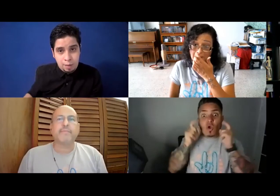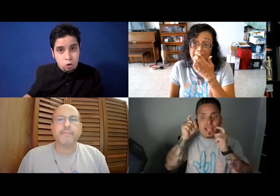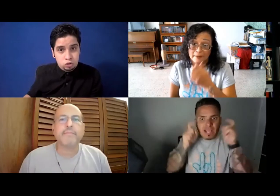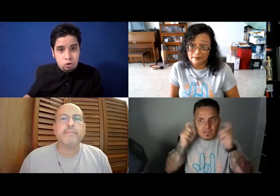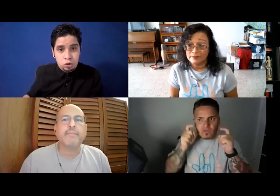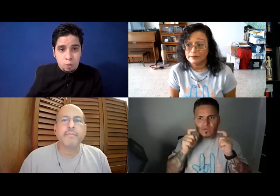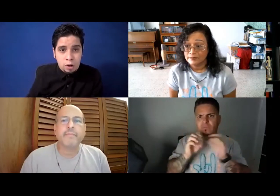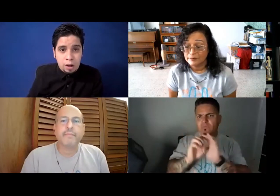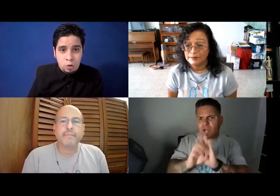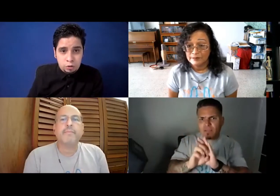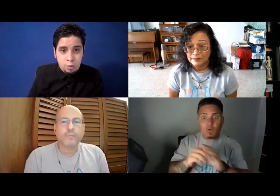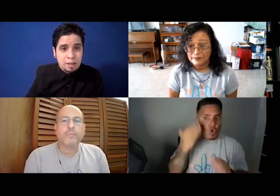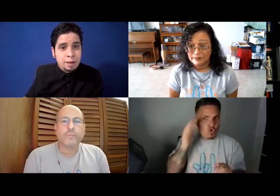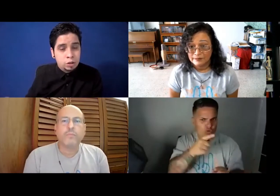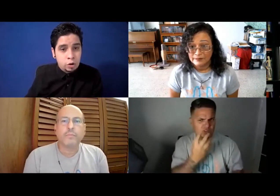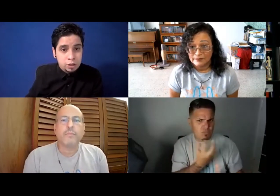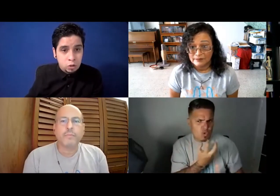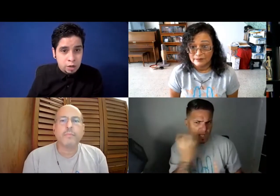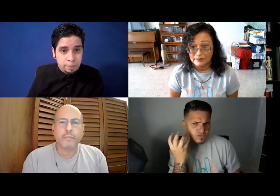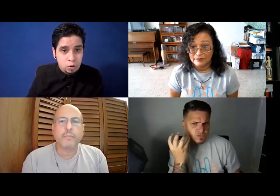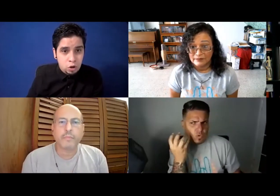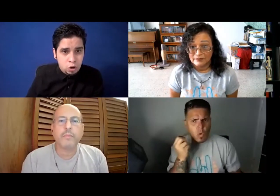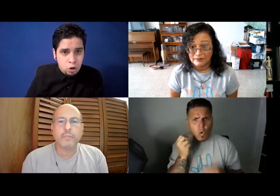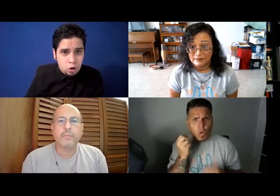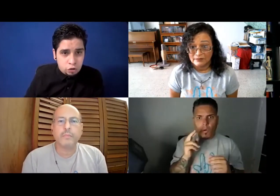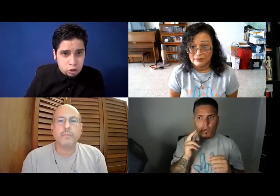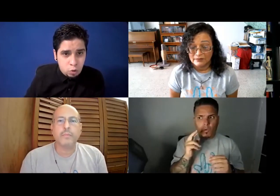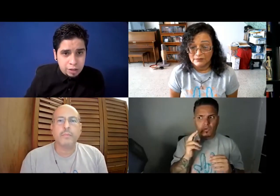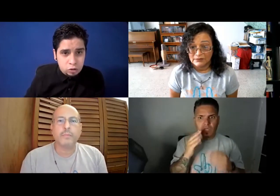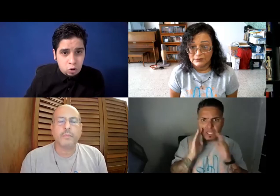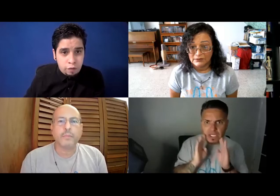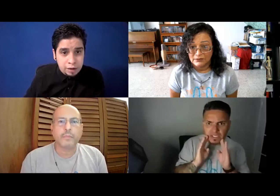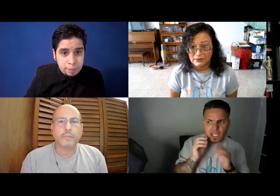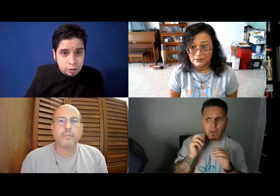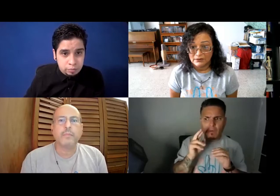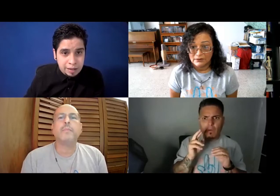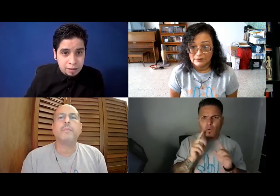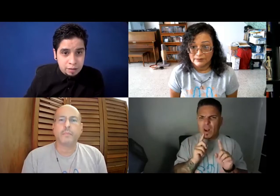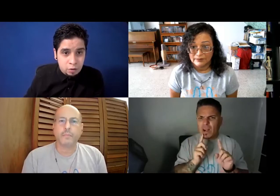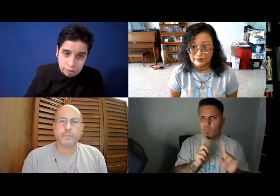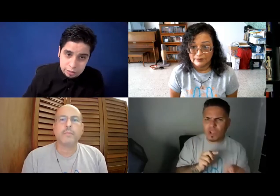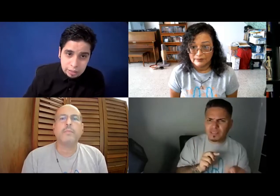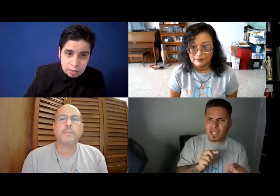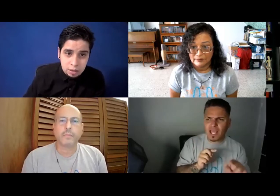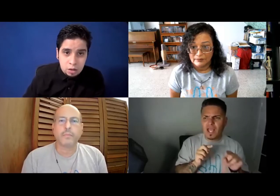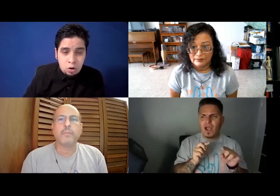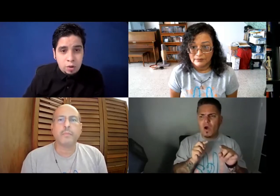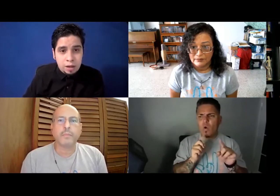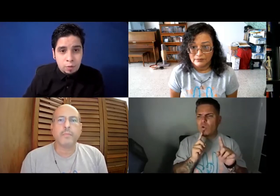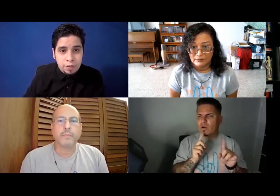voz o la boca, el movimiento de la boca, también hay movimiento de los gestos, por ejemplo, pues si estoy molesto o feliz, pues, ¿verdad? o triste, o voy a responder